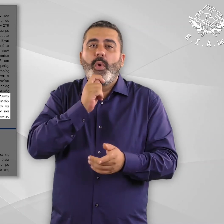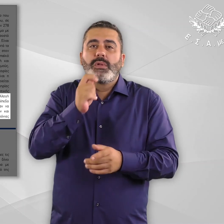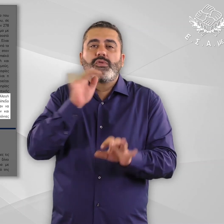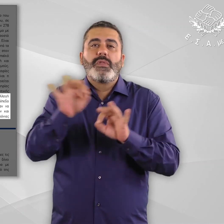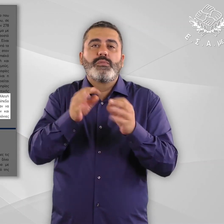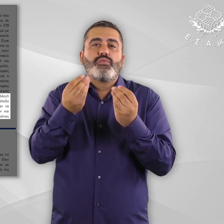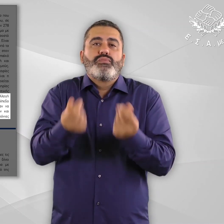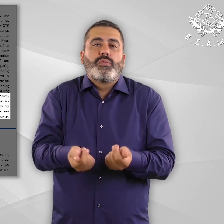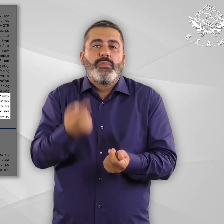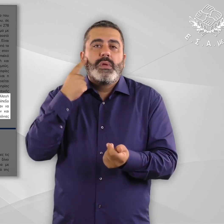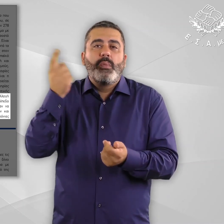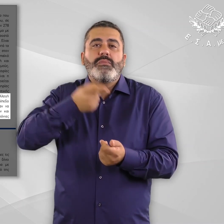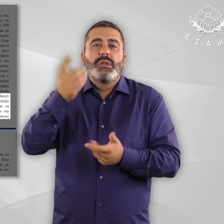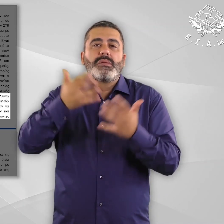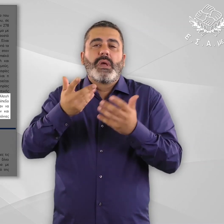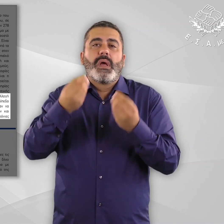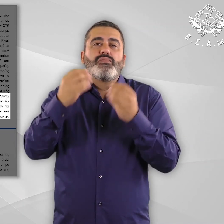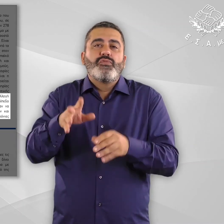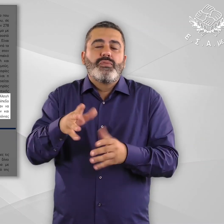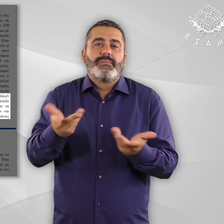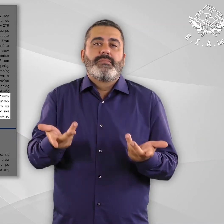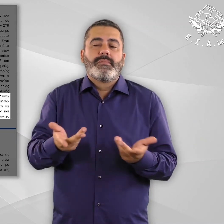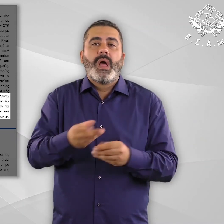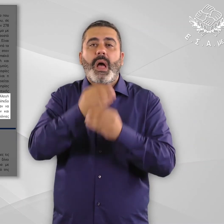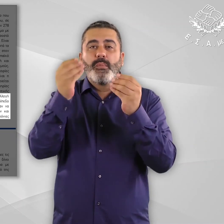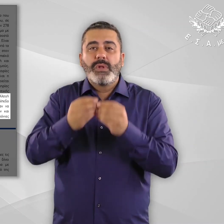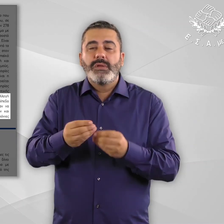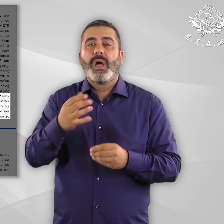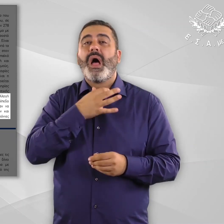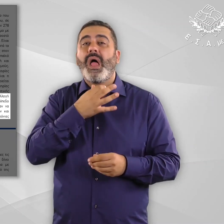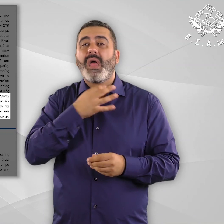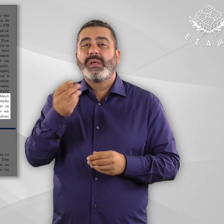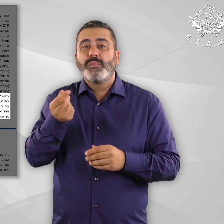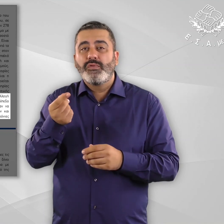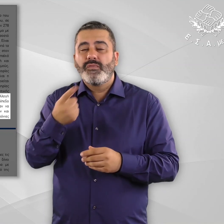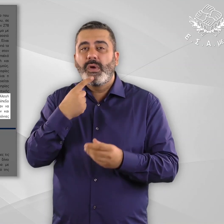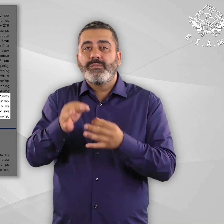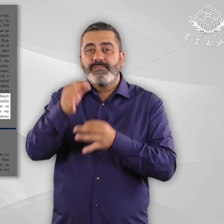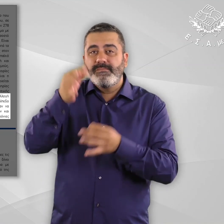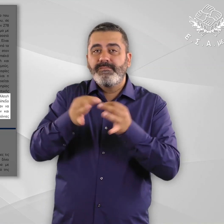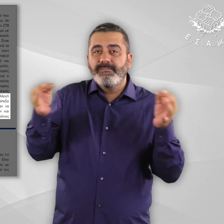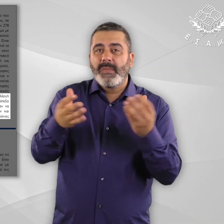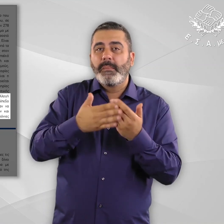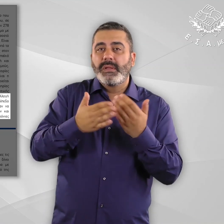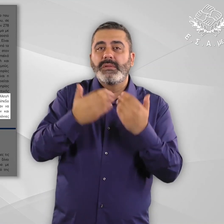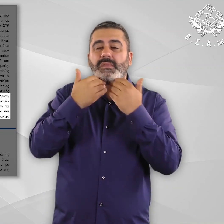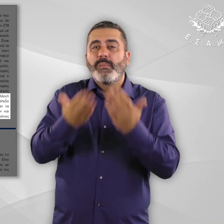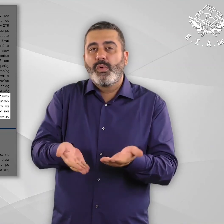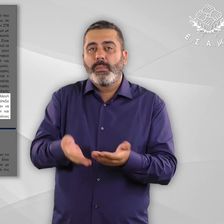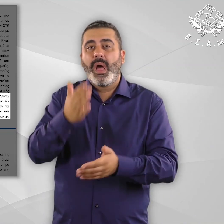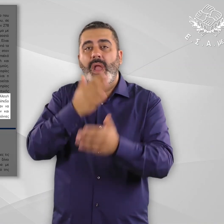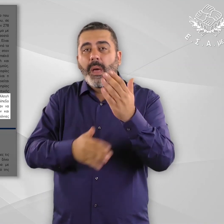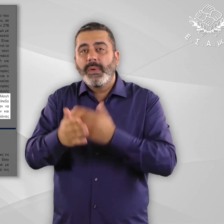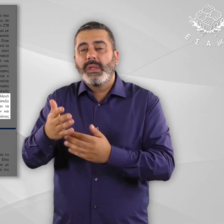υπηρεσιών που θα μπορούσαν να ανταποκριθούν αποτελεσματικά στις αναγκές προσφύγων και αιτούν τον ασύλω με συγκεκριμένες αναπηρίες και